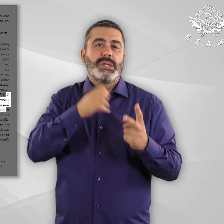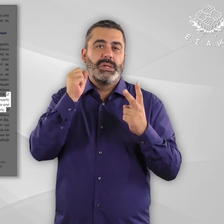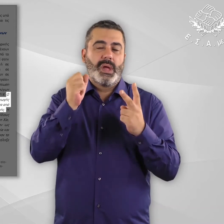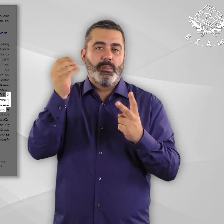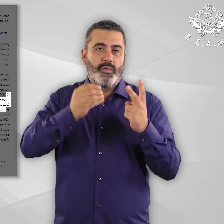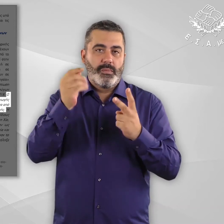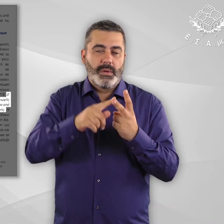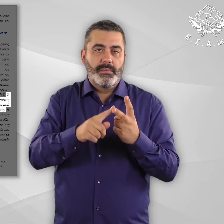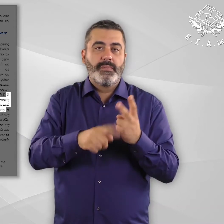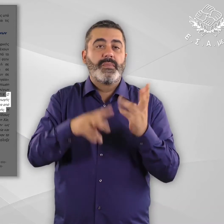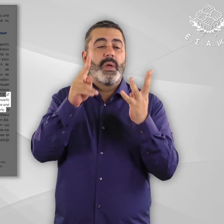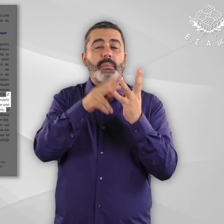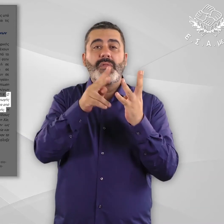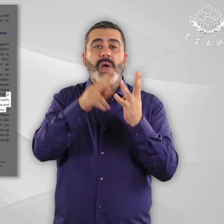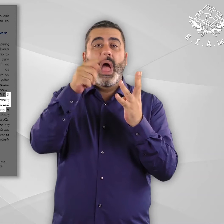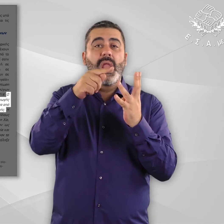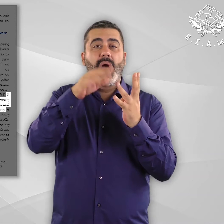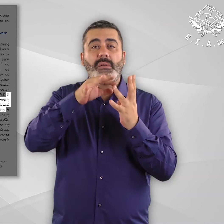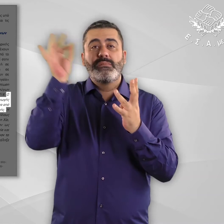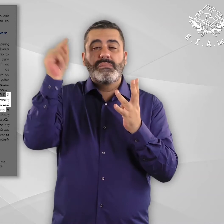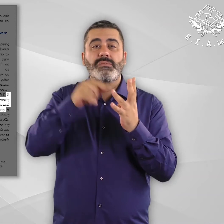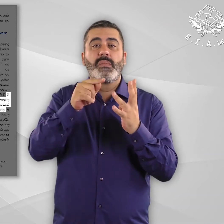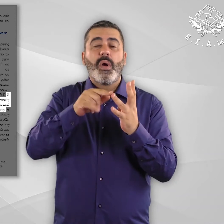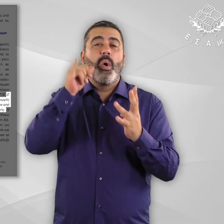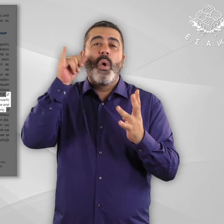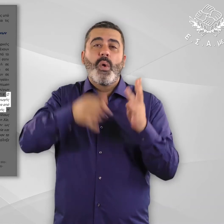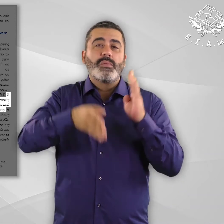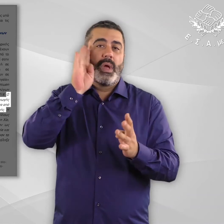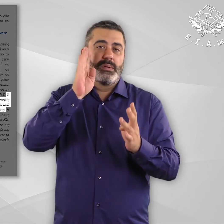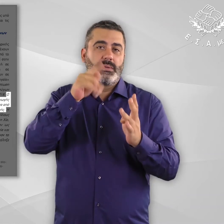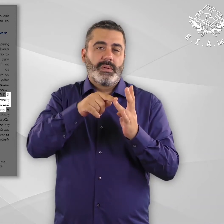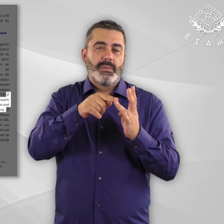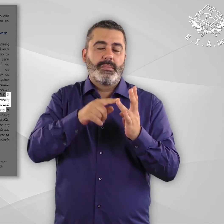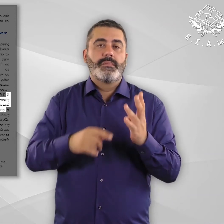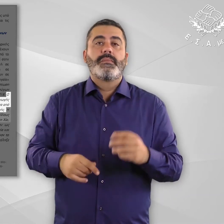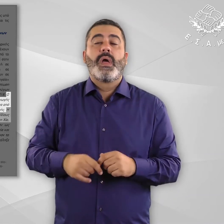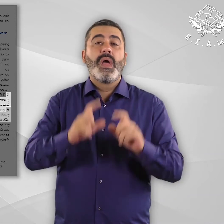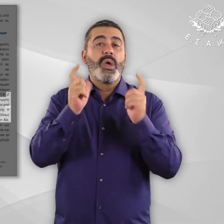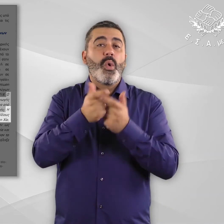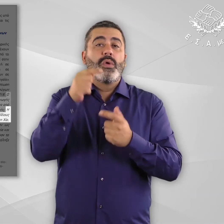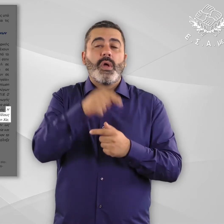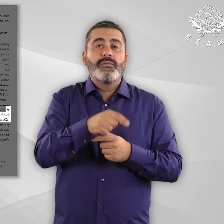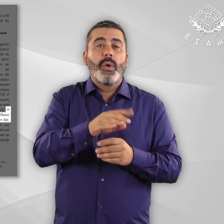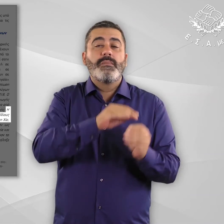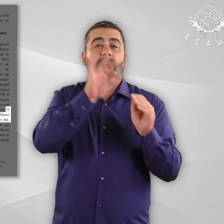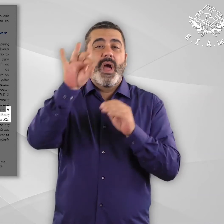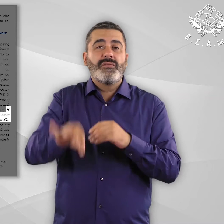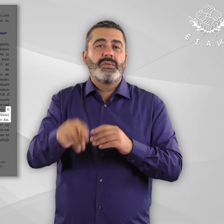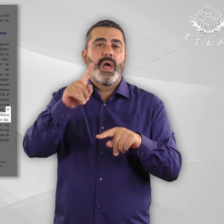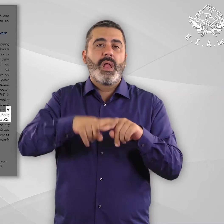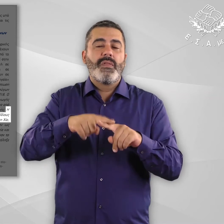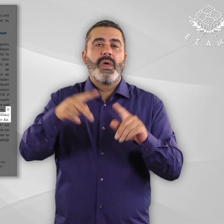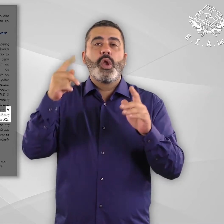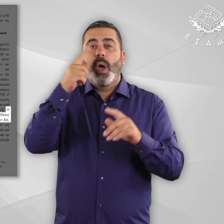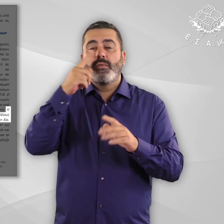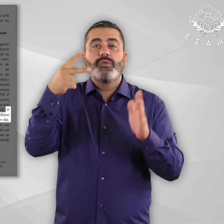προβλήματα ψυχικής υγείας και ένα από τα δύο παιδιά της οικογένειας είναι χρόνια πάσχων ασθενείς. Η οικογένεια έπεσε τον